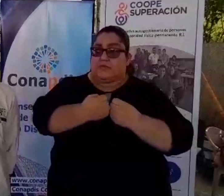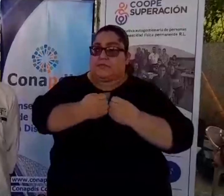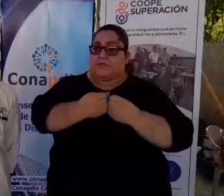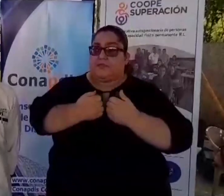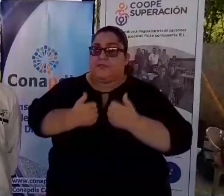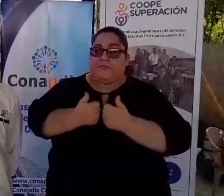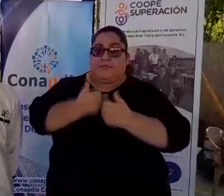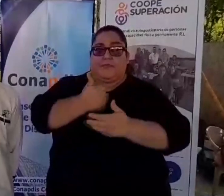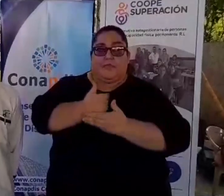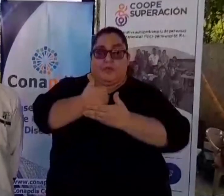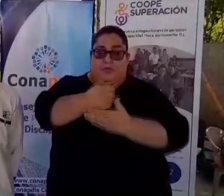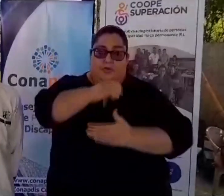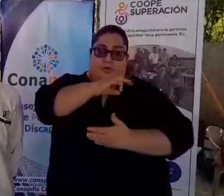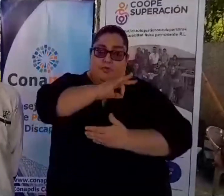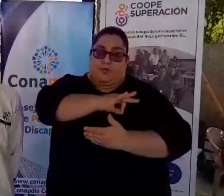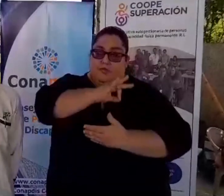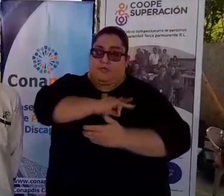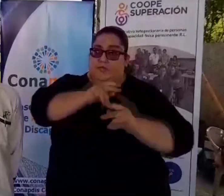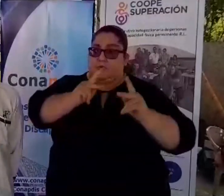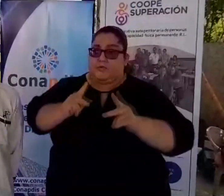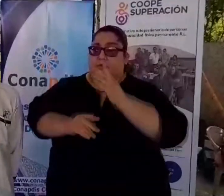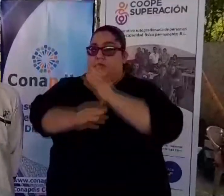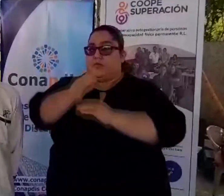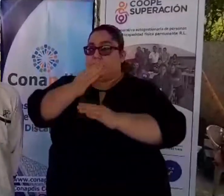tener ese tipo de personas con discapacidad